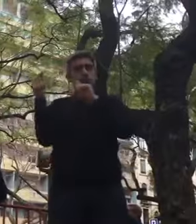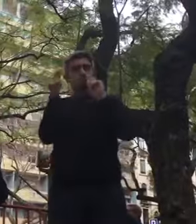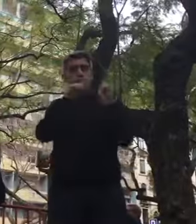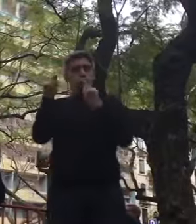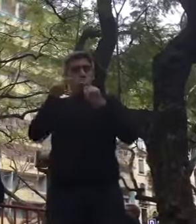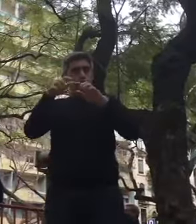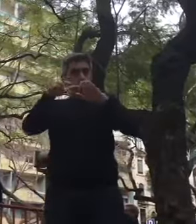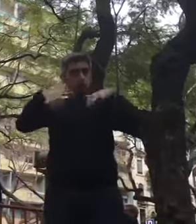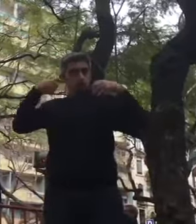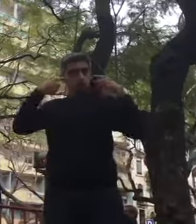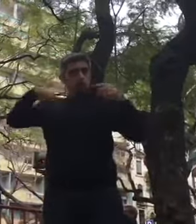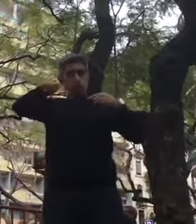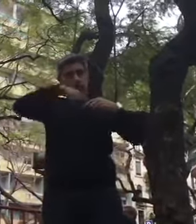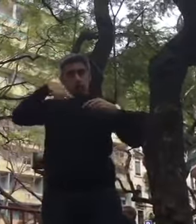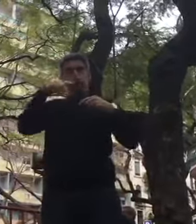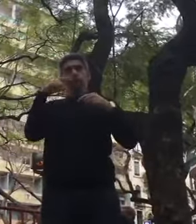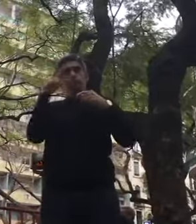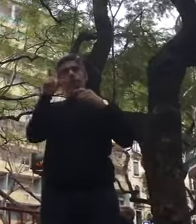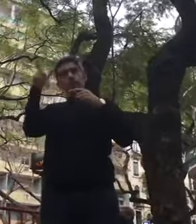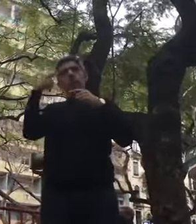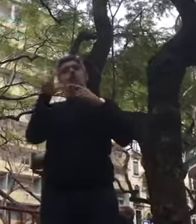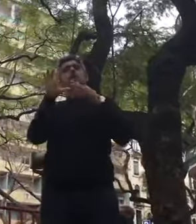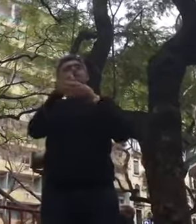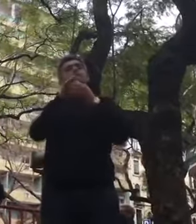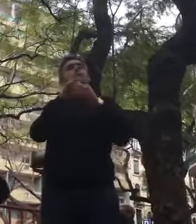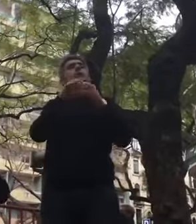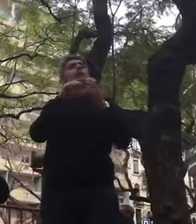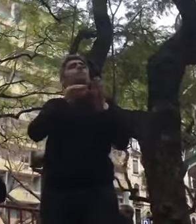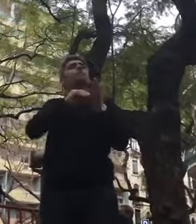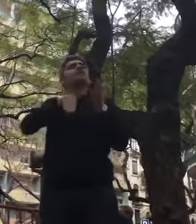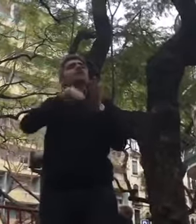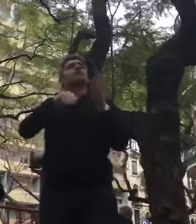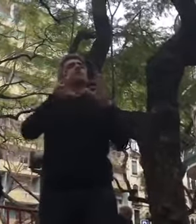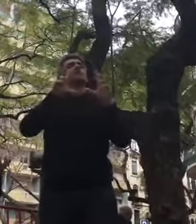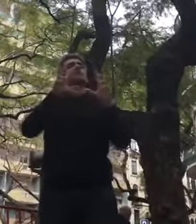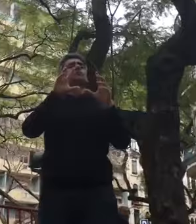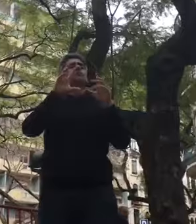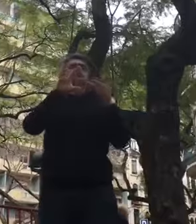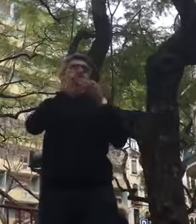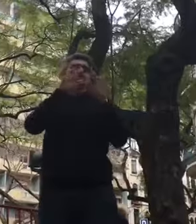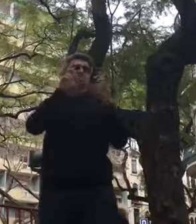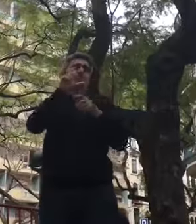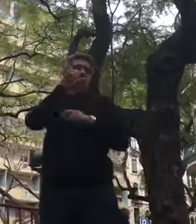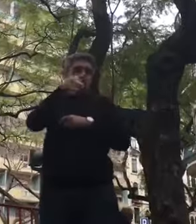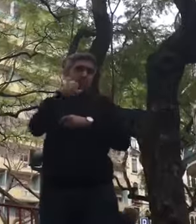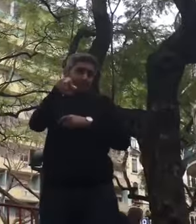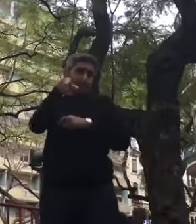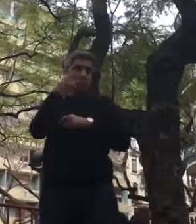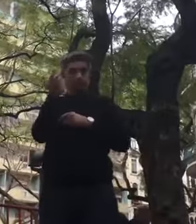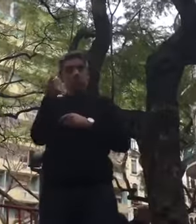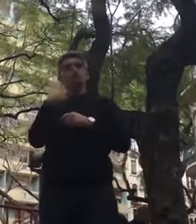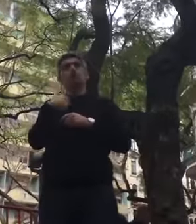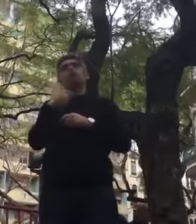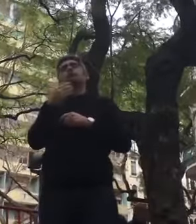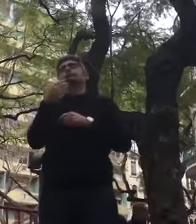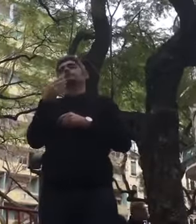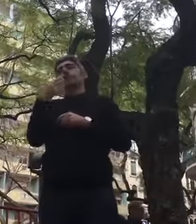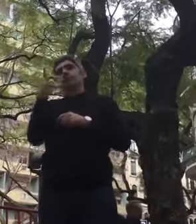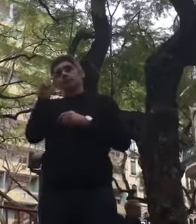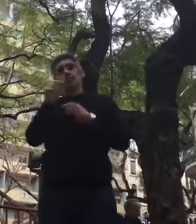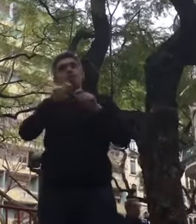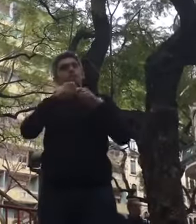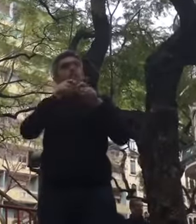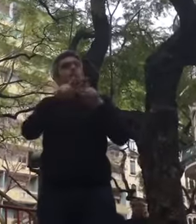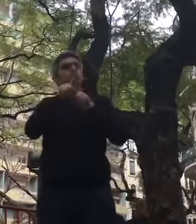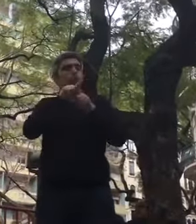da petição sobre a LGTB, e onde, naturalmente, iremos também pedir aos partidos que